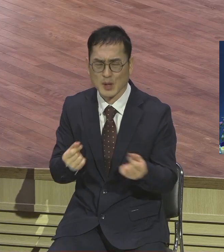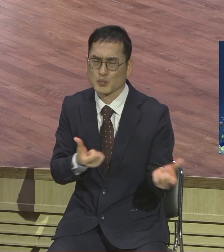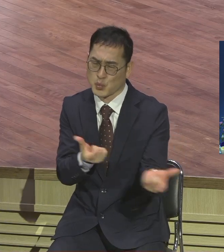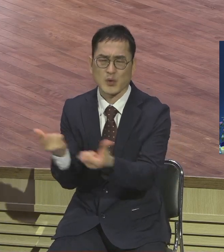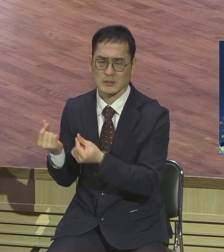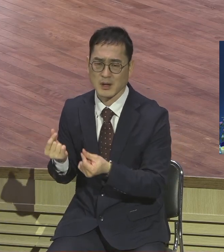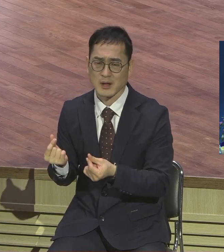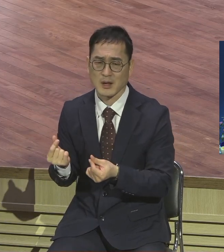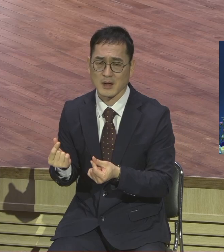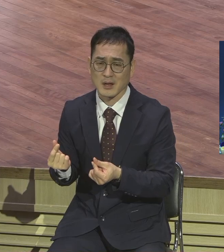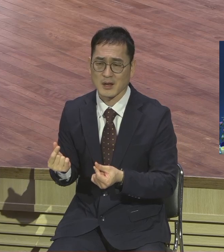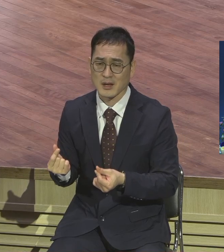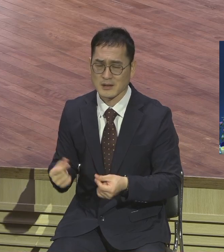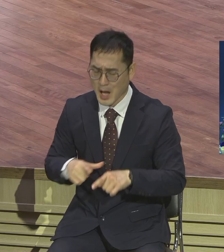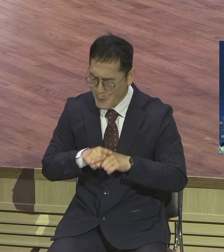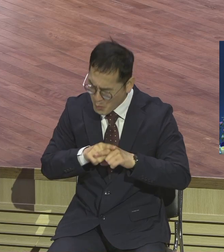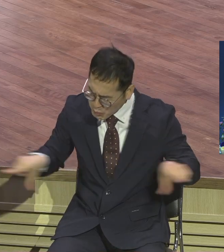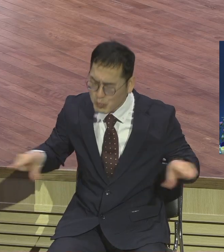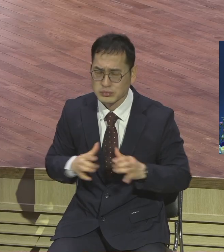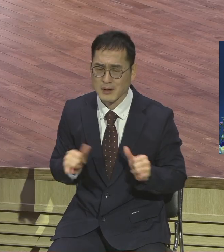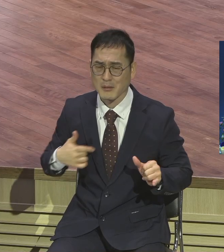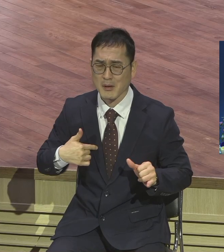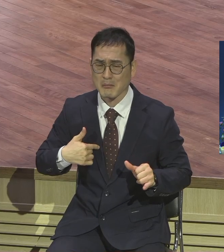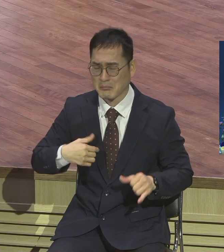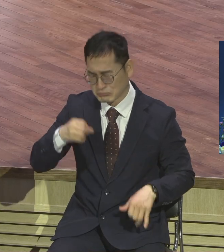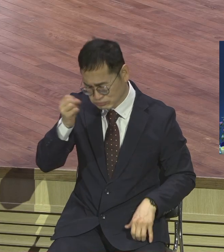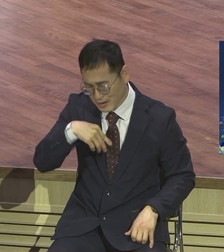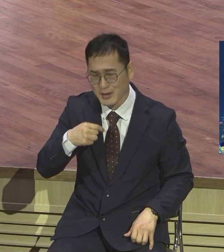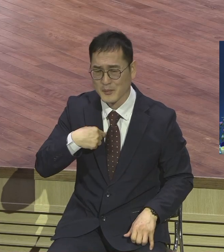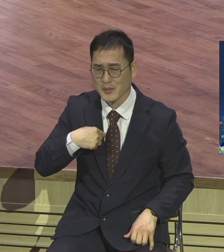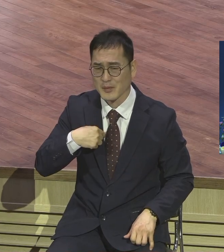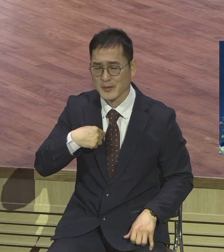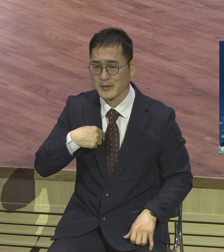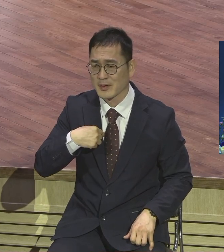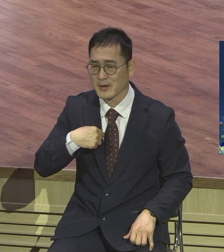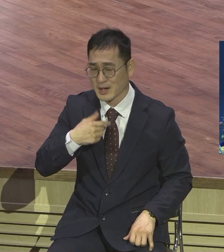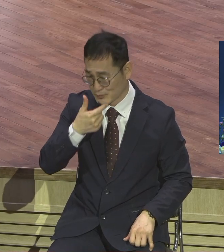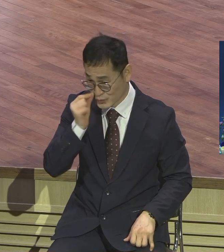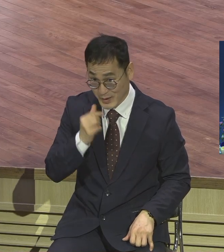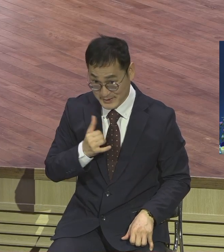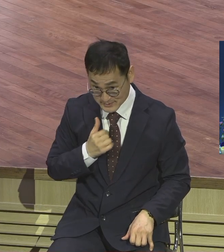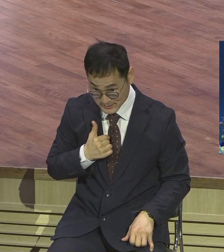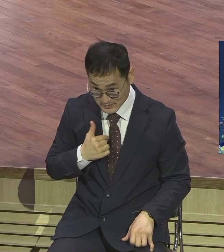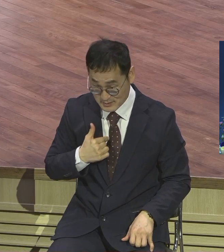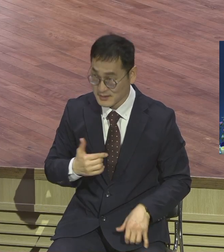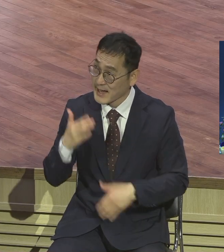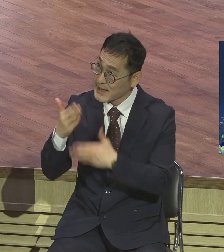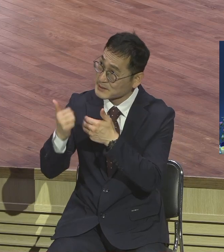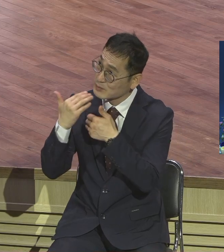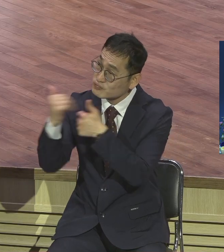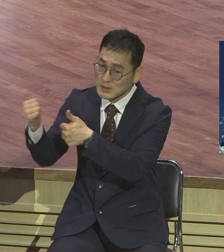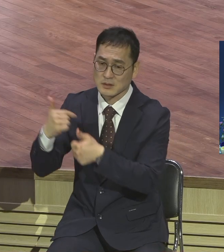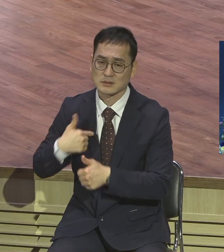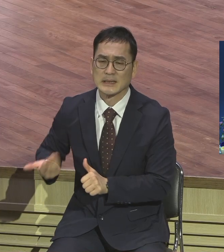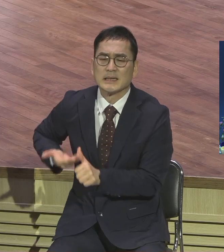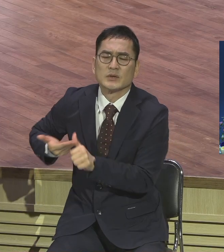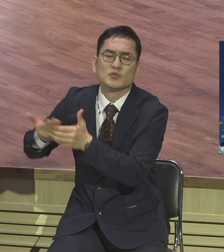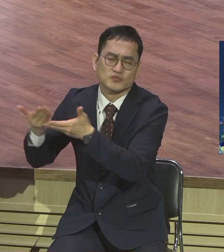평범한 사람을 들어서시는 것이 그 케이스다 전하 여러분 마찬가지 여러분 어떻게